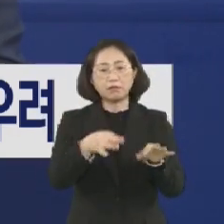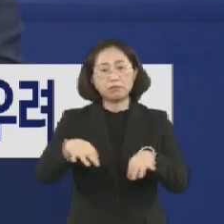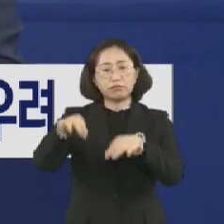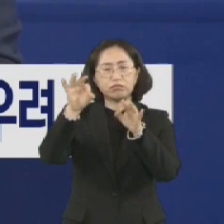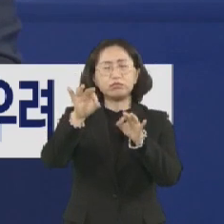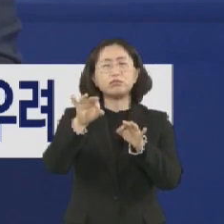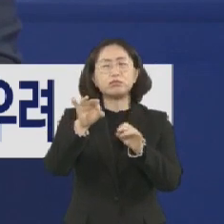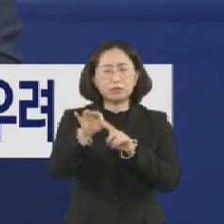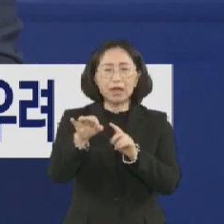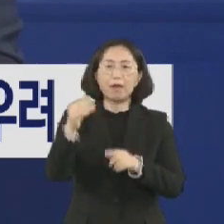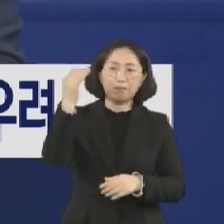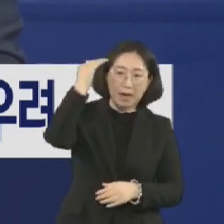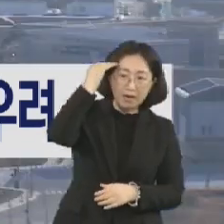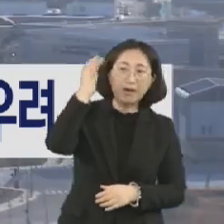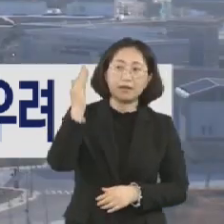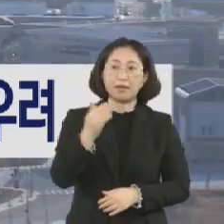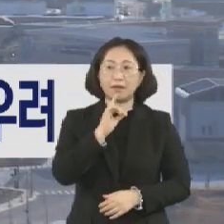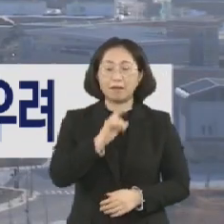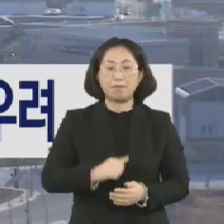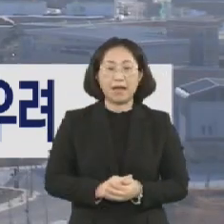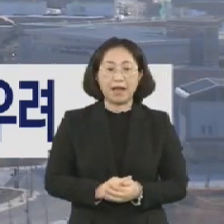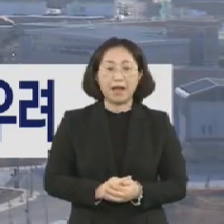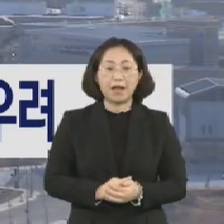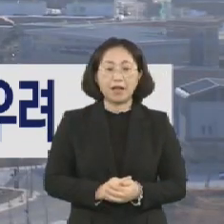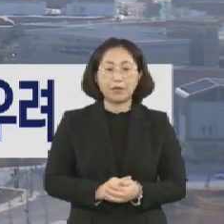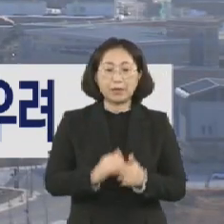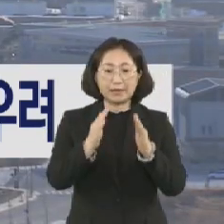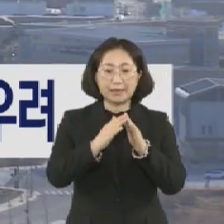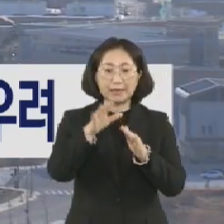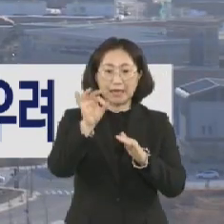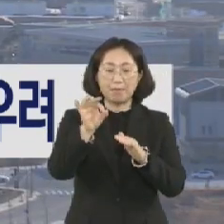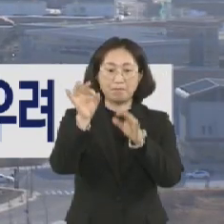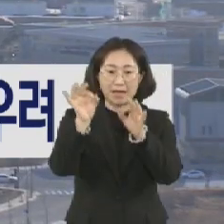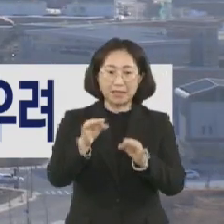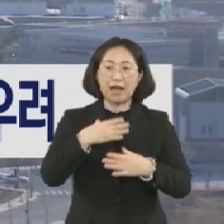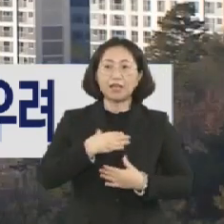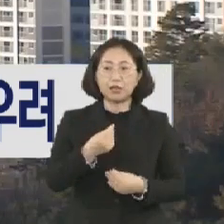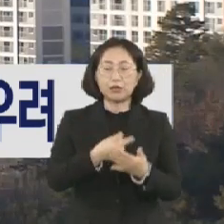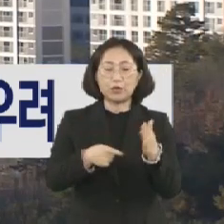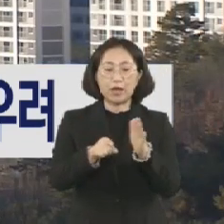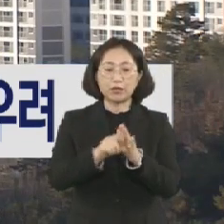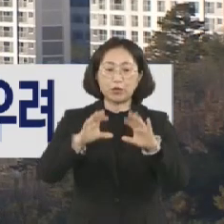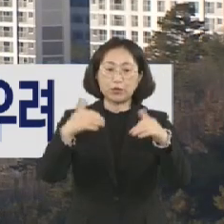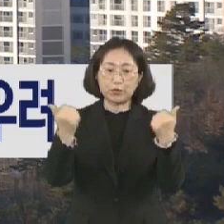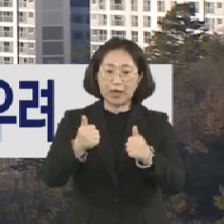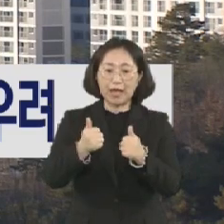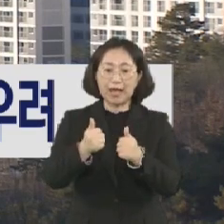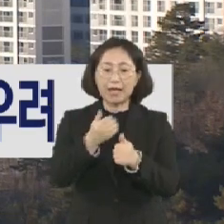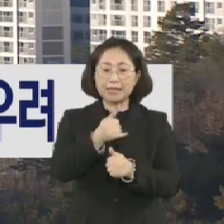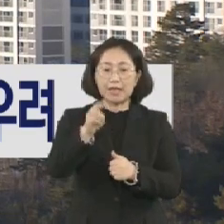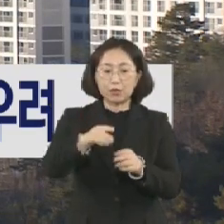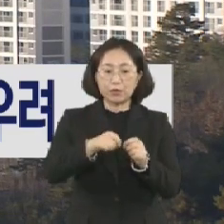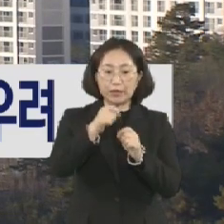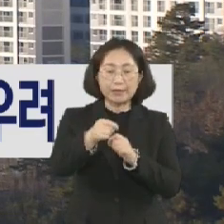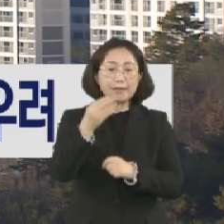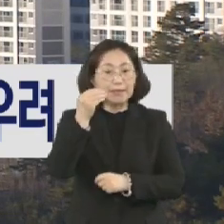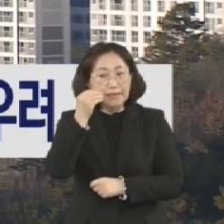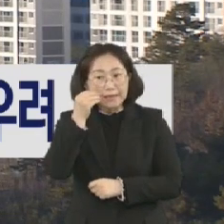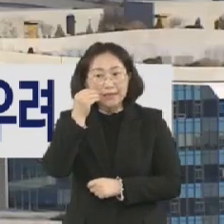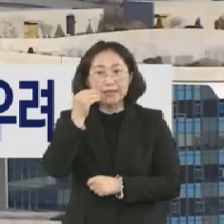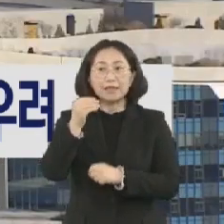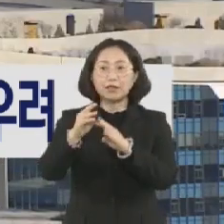방해 요인이 될 수 있다고 밝혔습니다. 이 시장은 집값 안정화 방안과 관련해 국회 세종의사당 인근 유보지 등